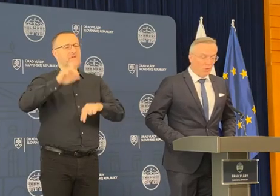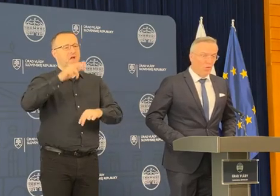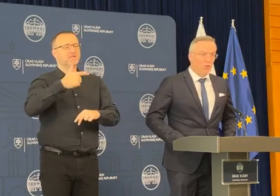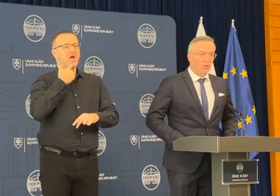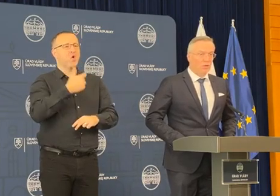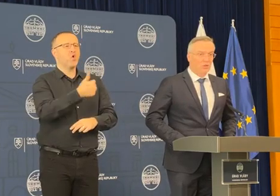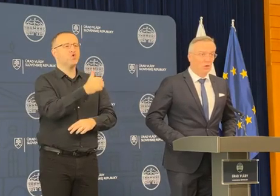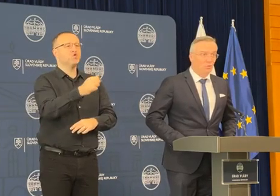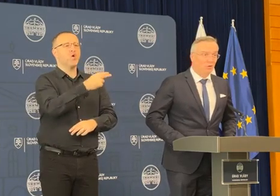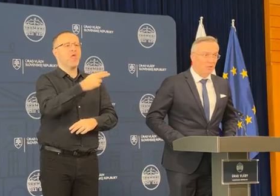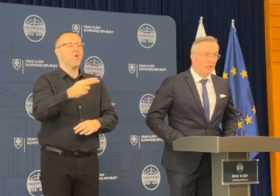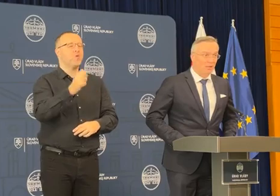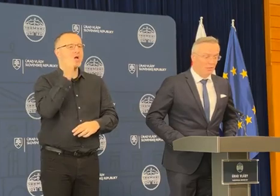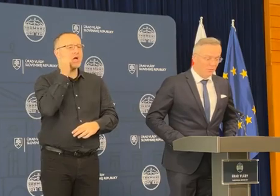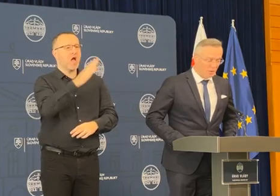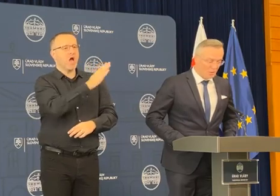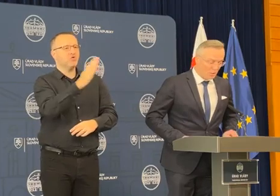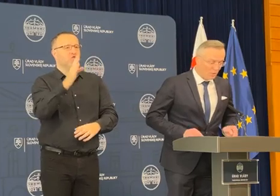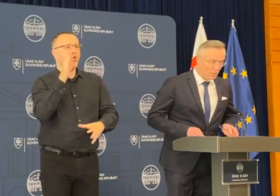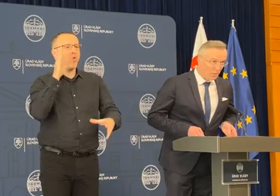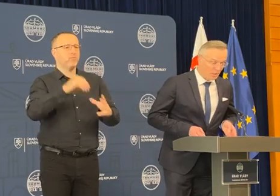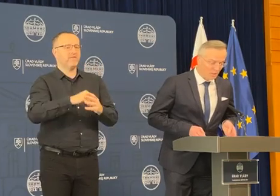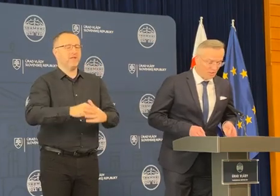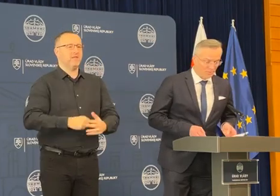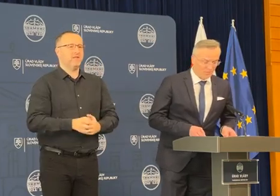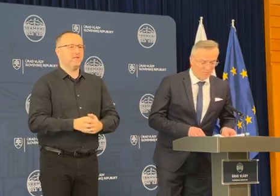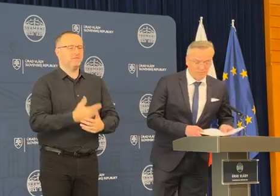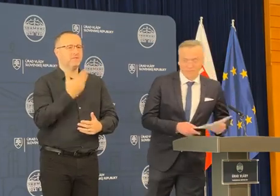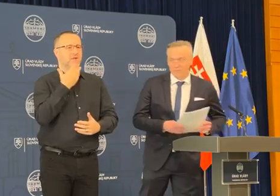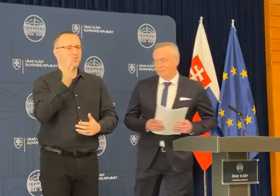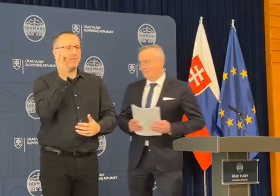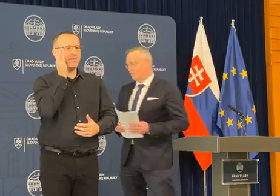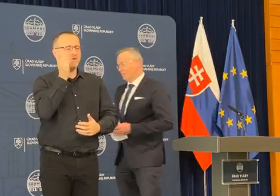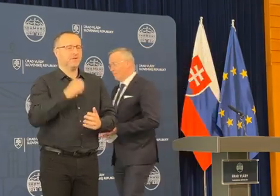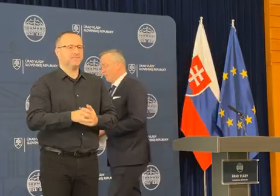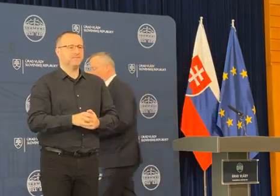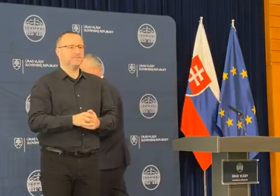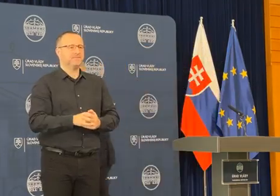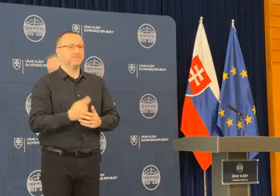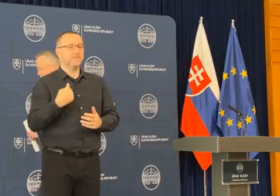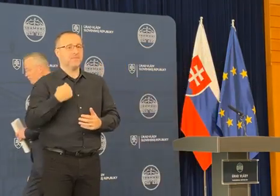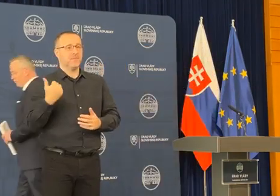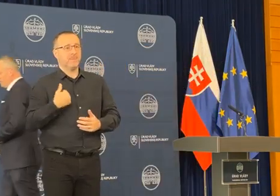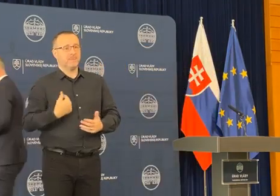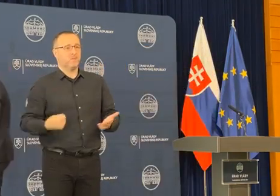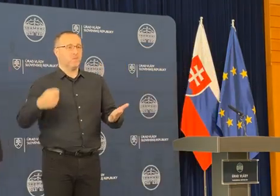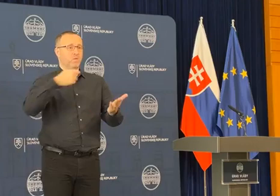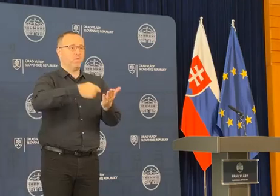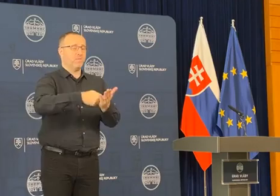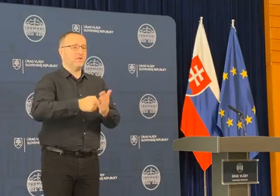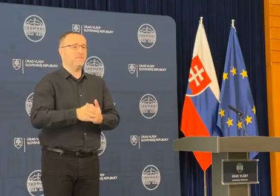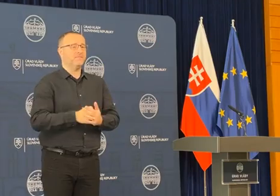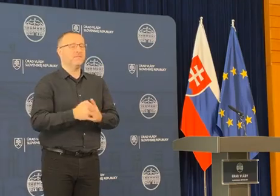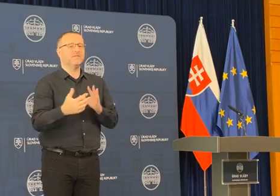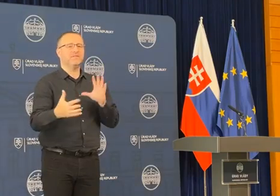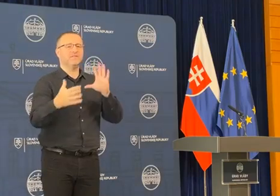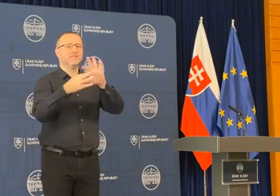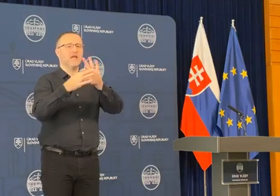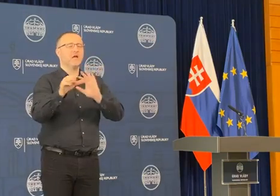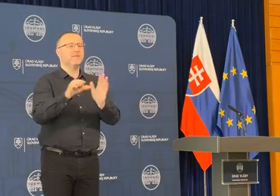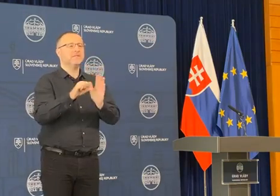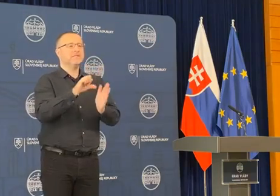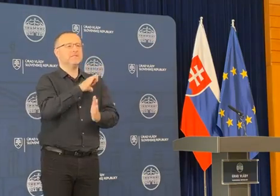100 eur na každého obyvateľa Slovenska. Ďakujem veľmi pekne. Ja len ešte doplním, že ten vzťah medzi